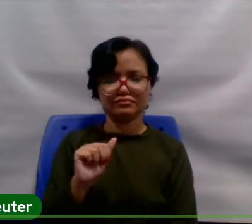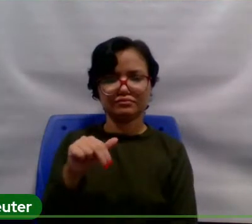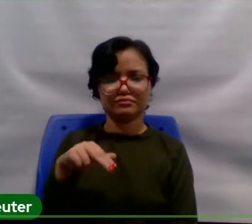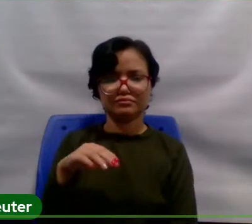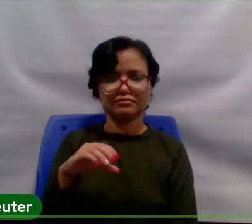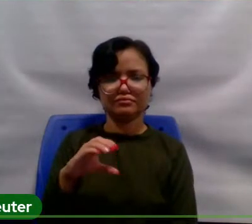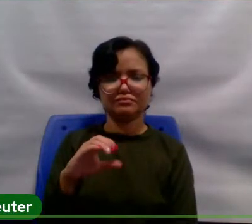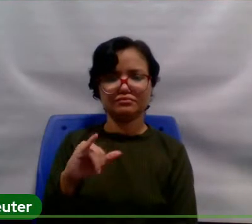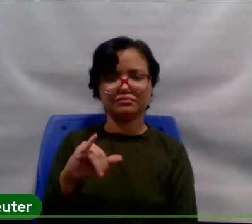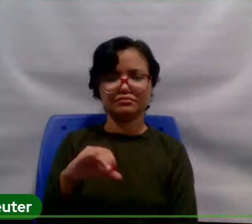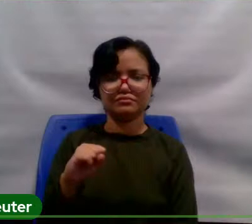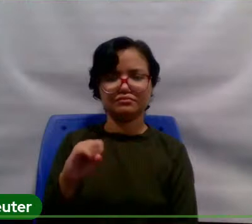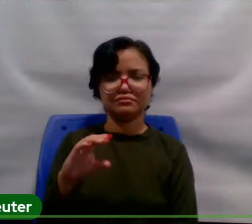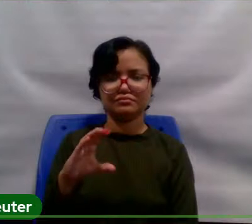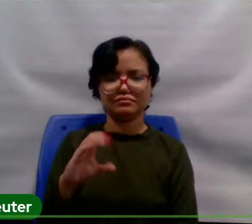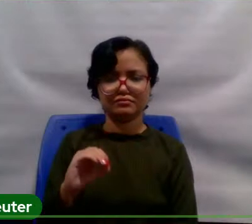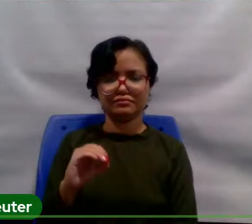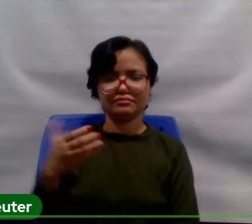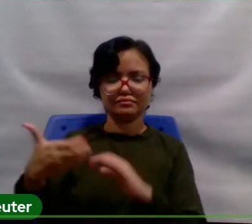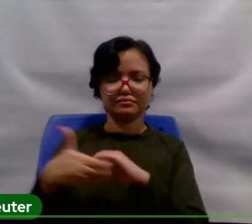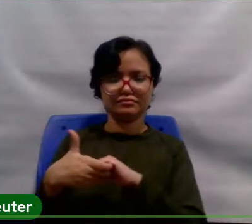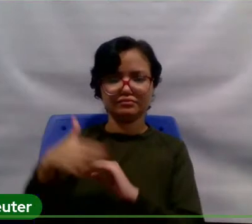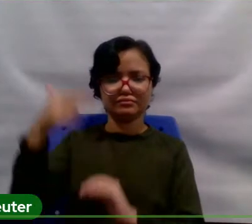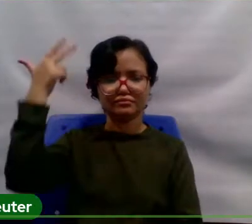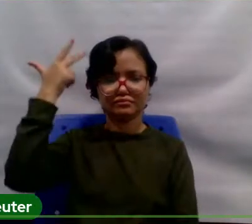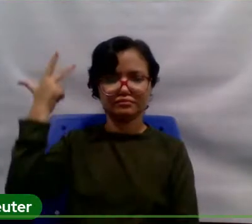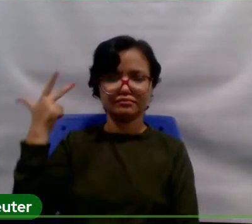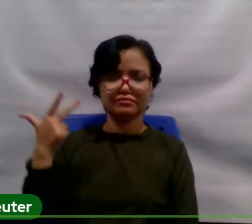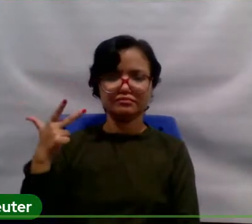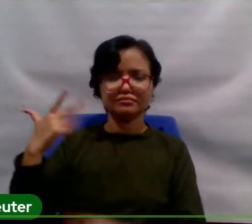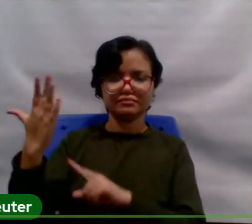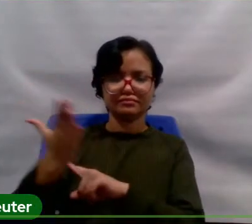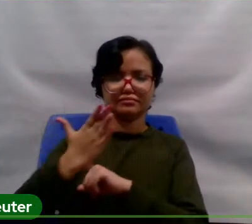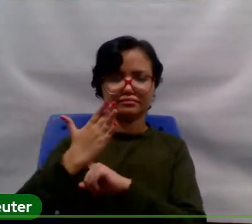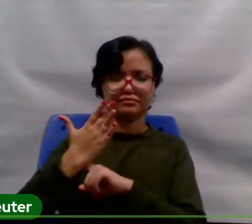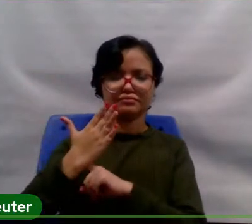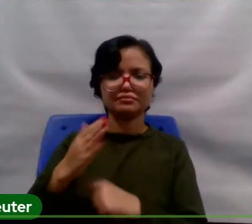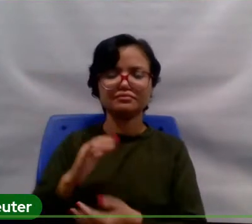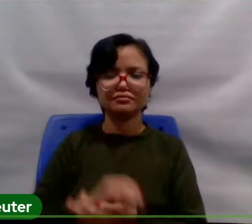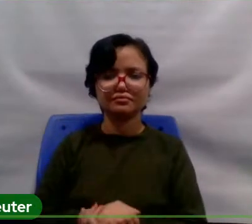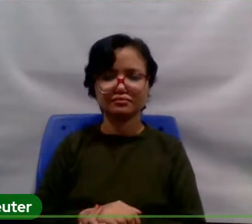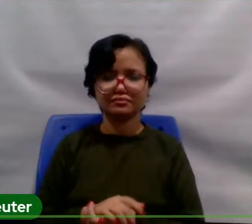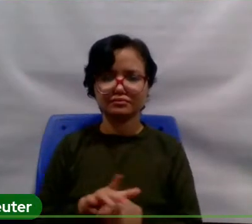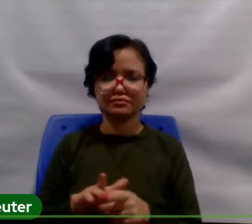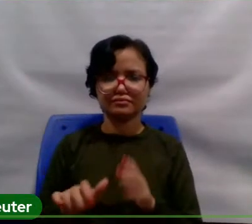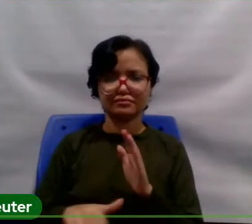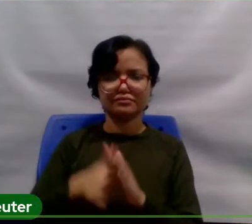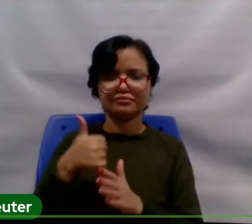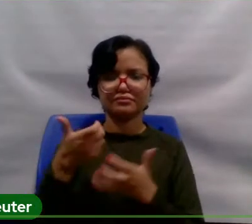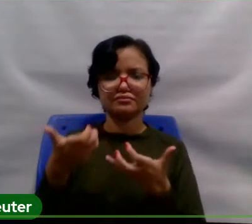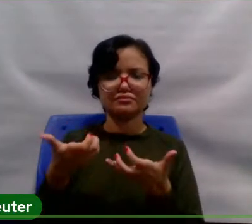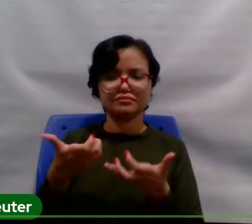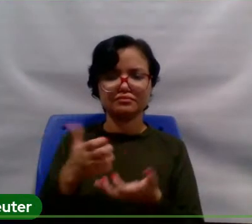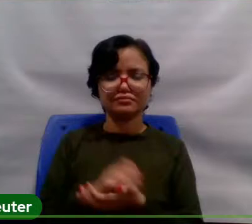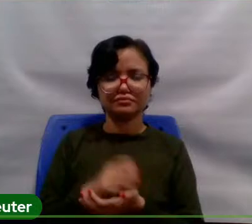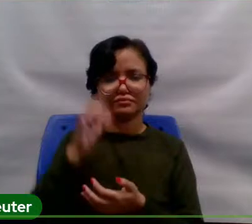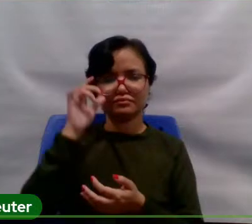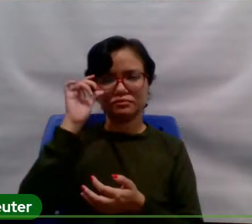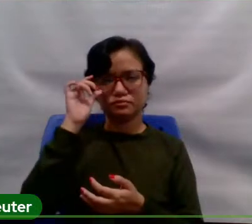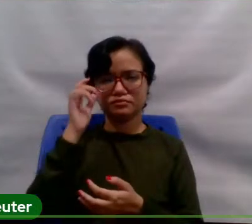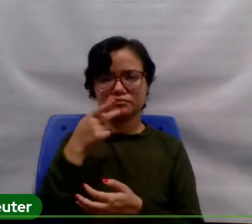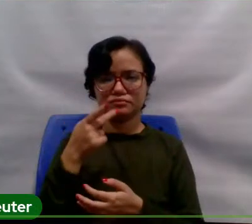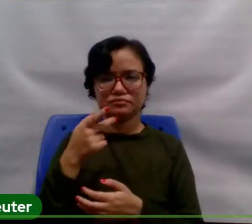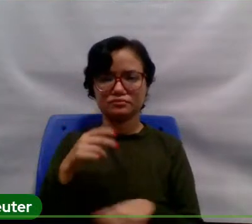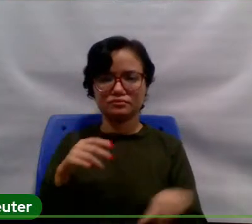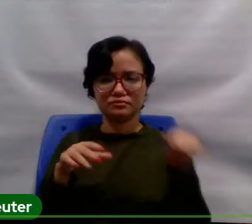-graduação, a Andressa, que está colaborando com a gente. E, primeiro, eu queria fazer uma audiodescrição,